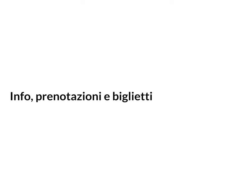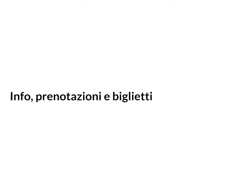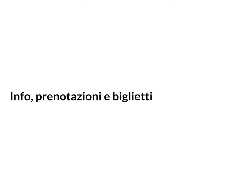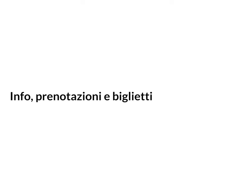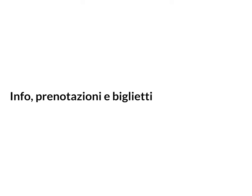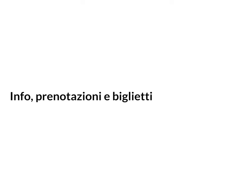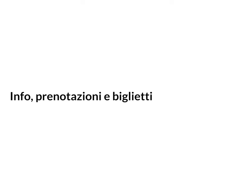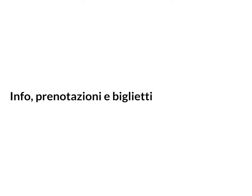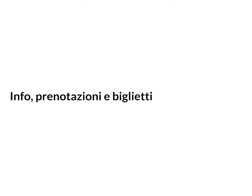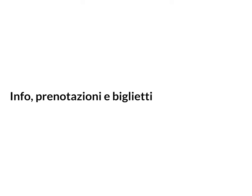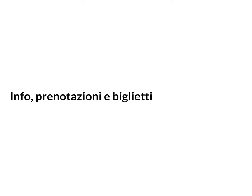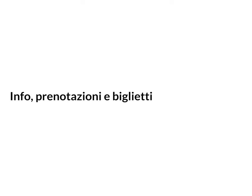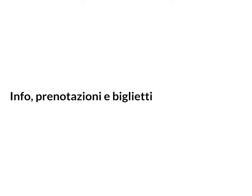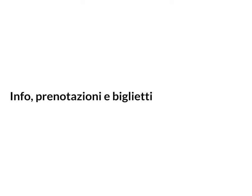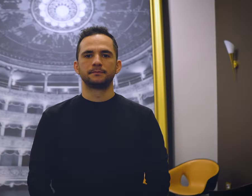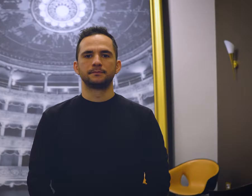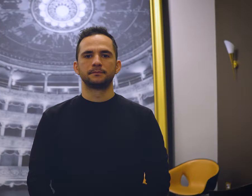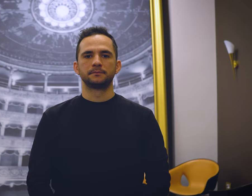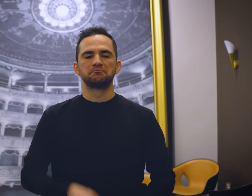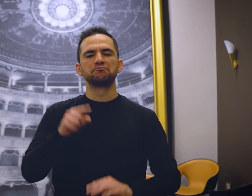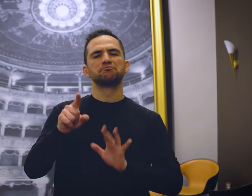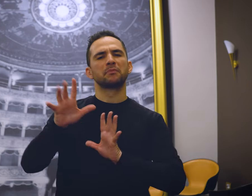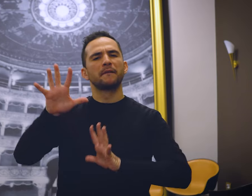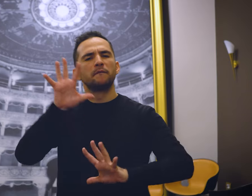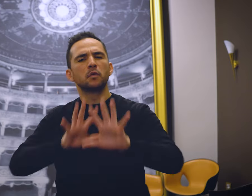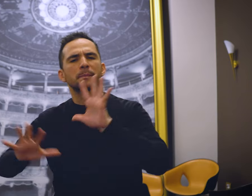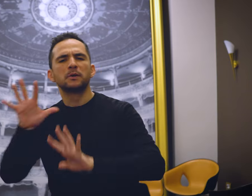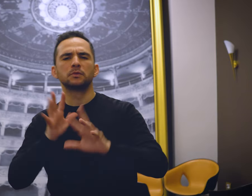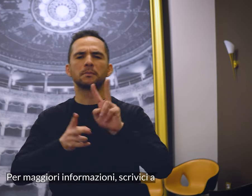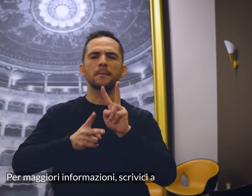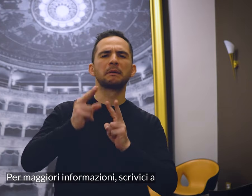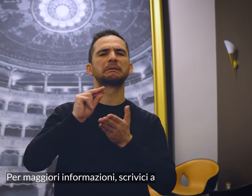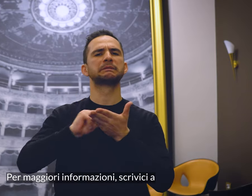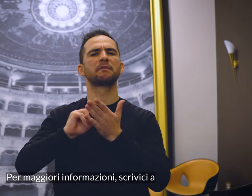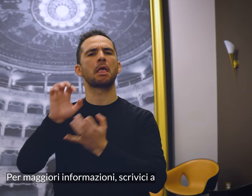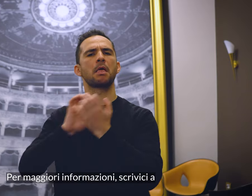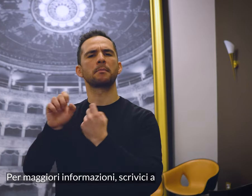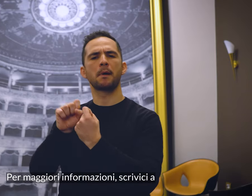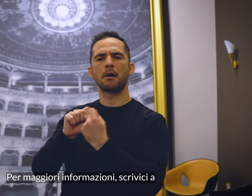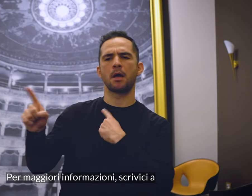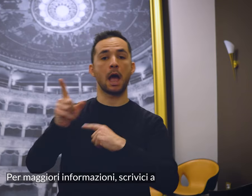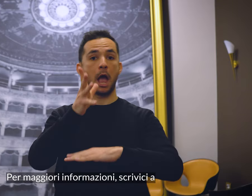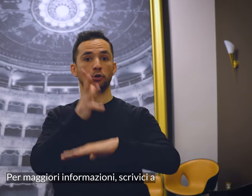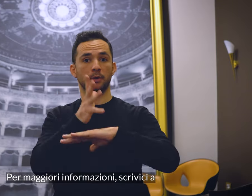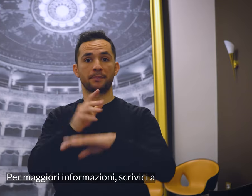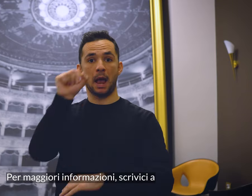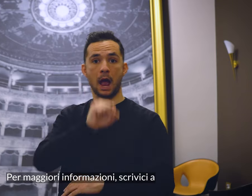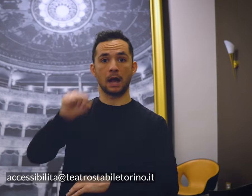prenotazioni e biglietti. Per maggiori informazioni, scrivici a